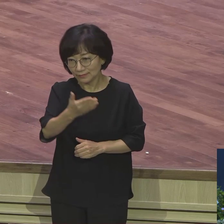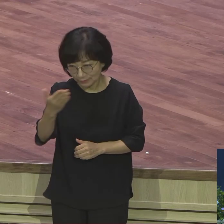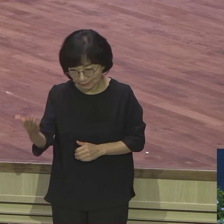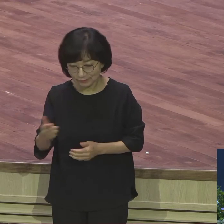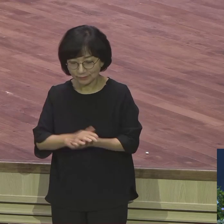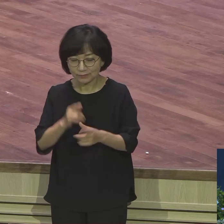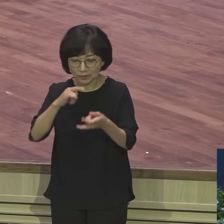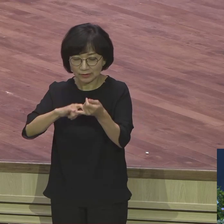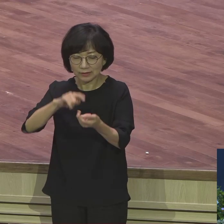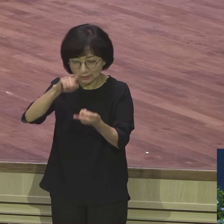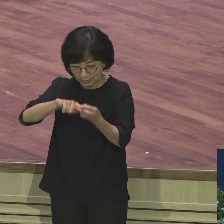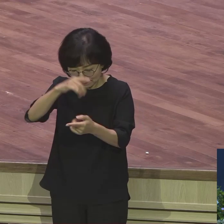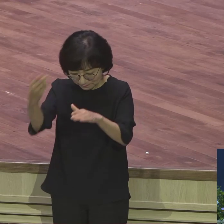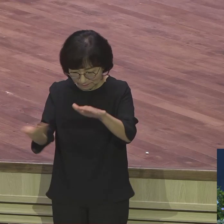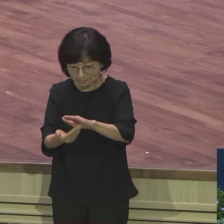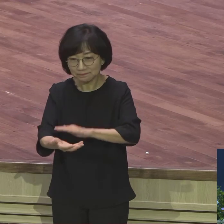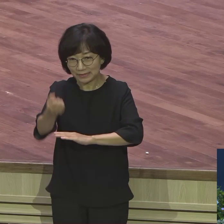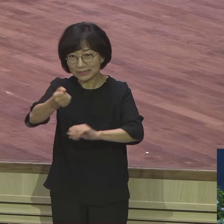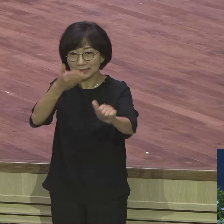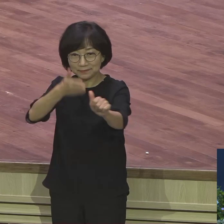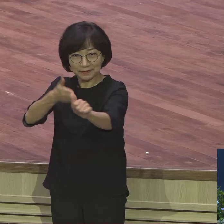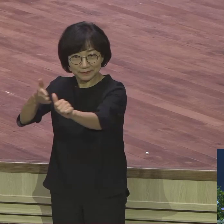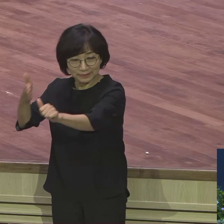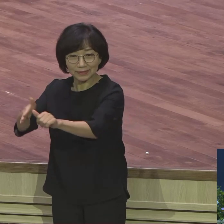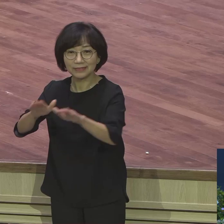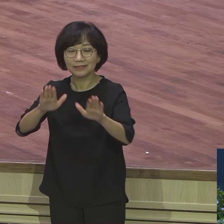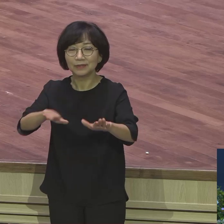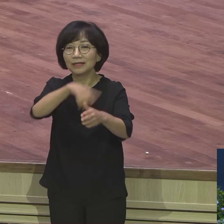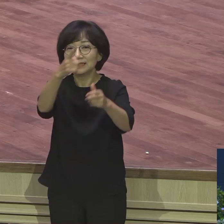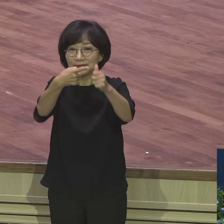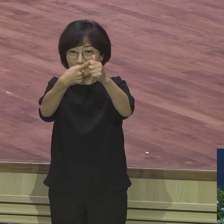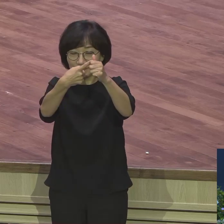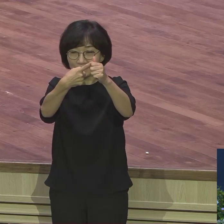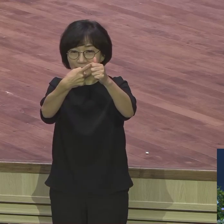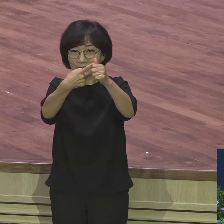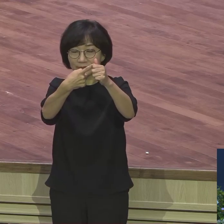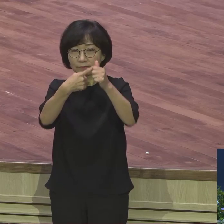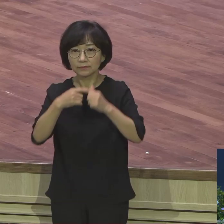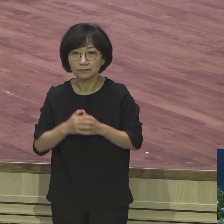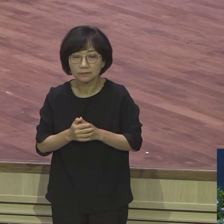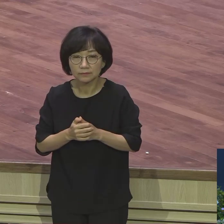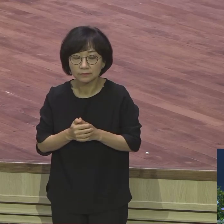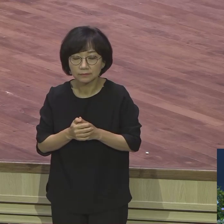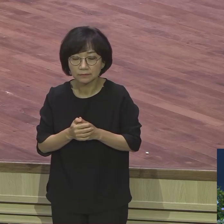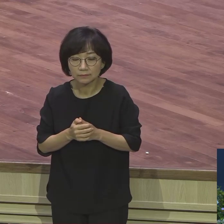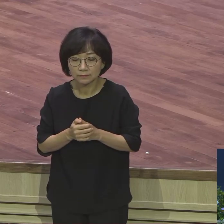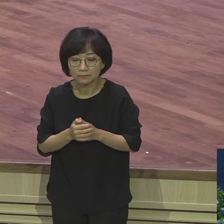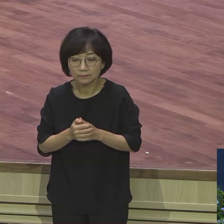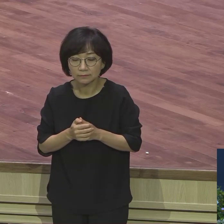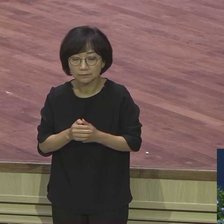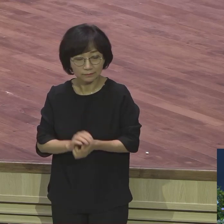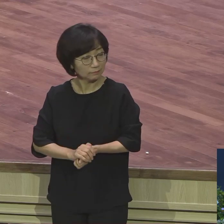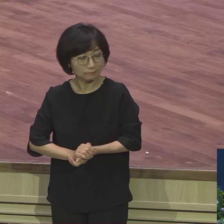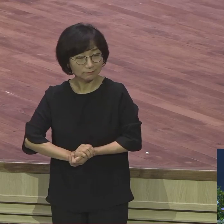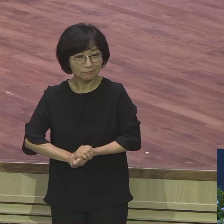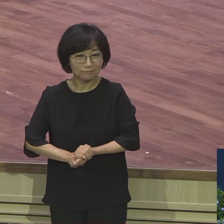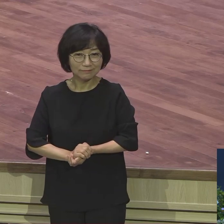축복합니다. 그럼 첫째로 여러분은 요셉이 장차